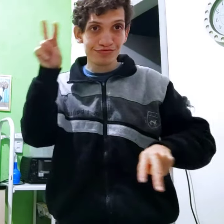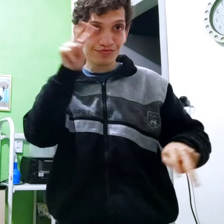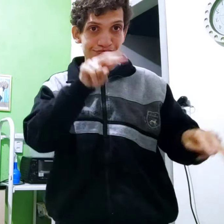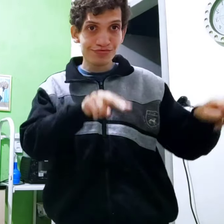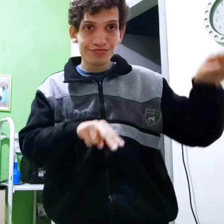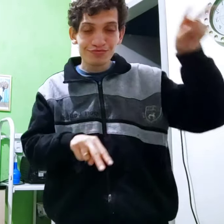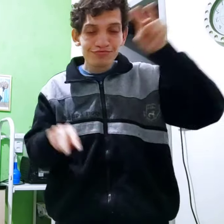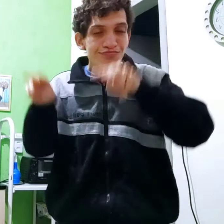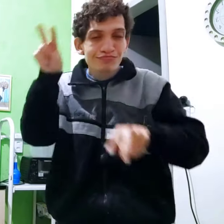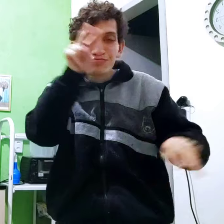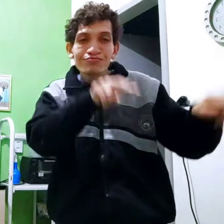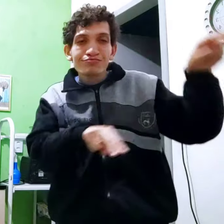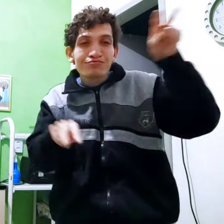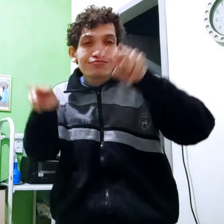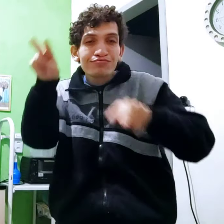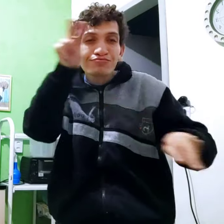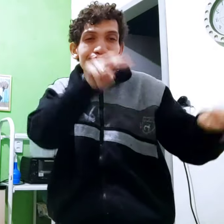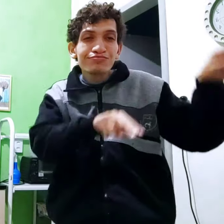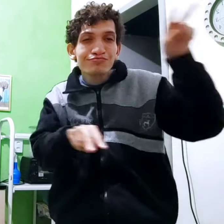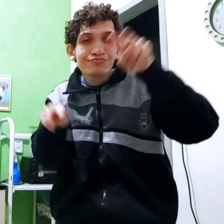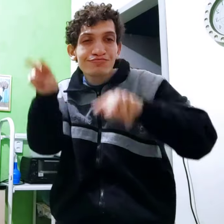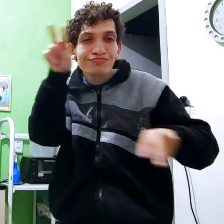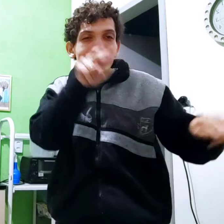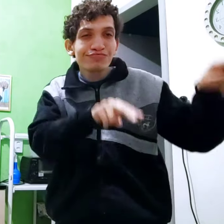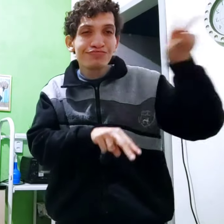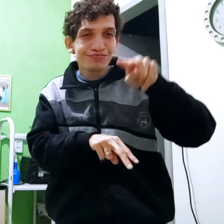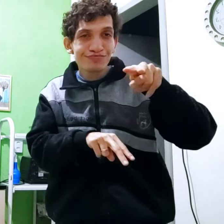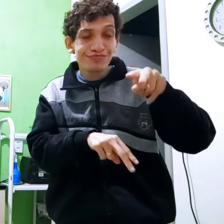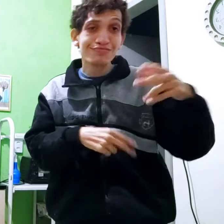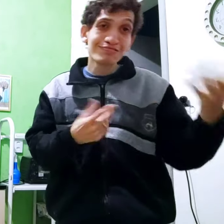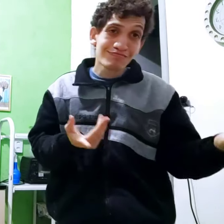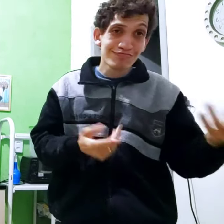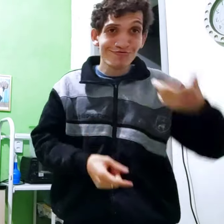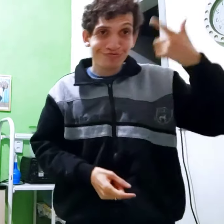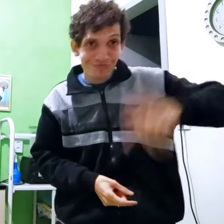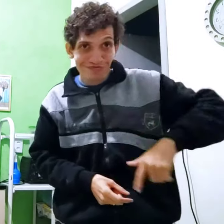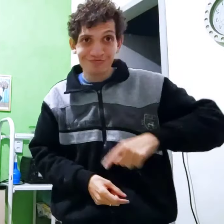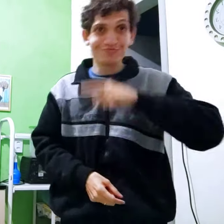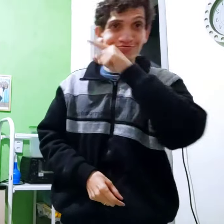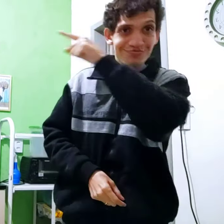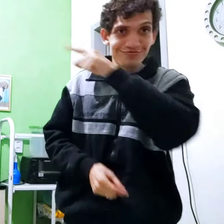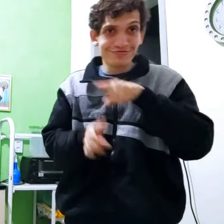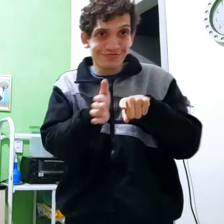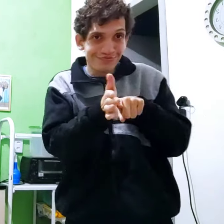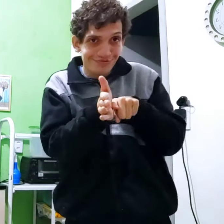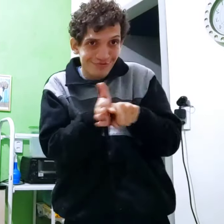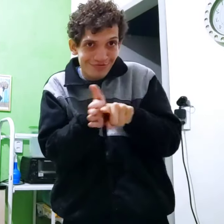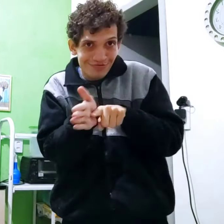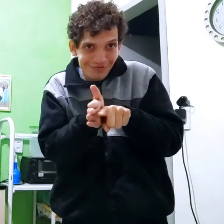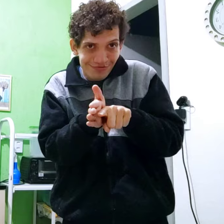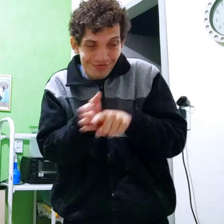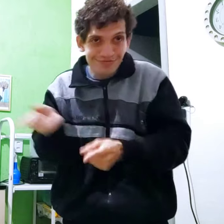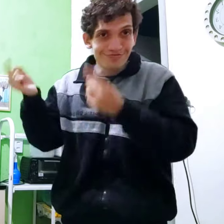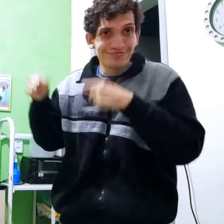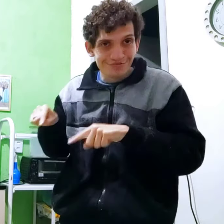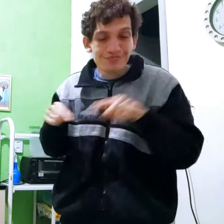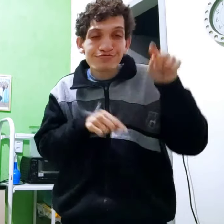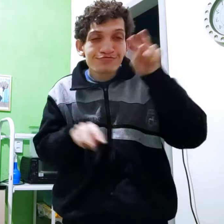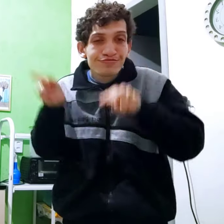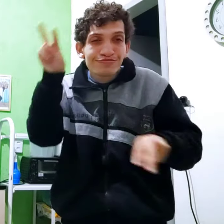circular Dessa forma Assim Então, de novo, o primeiro Assim, e o